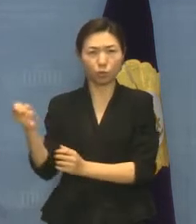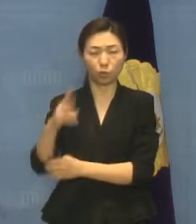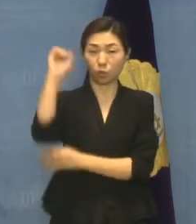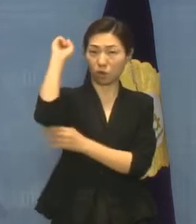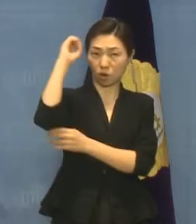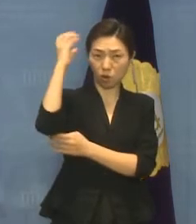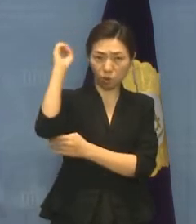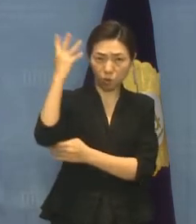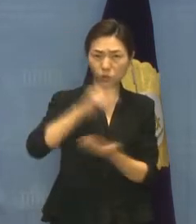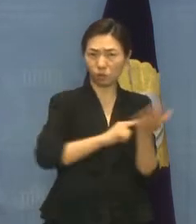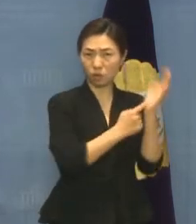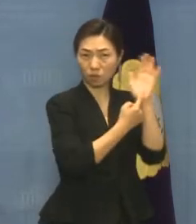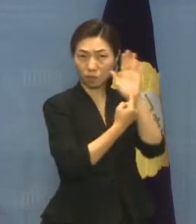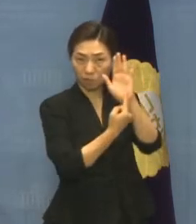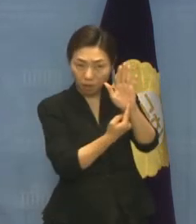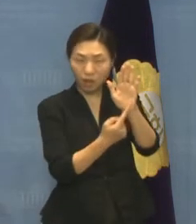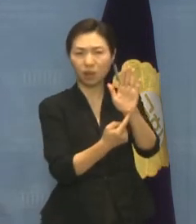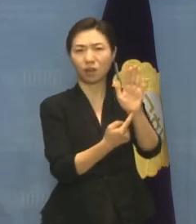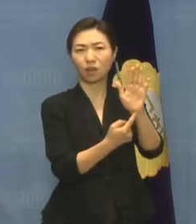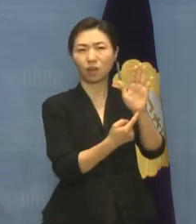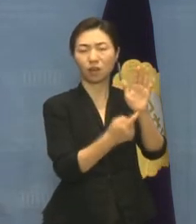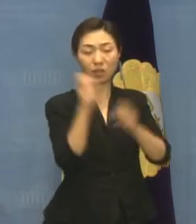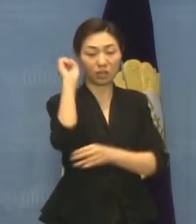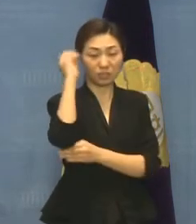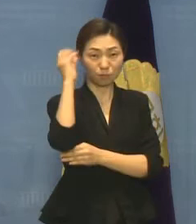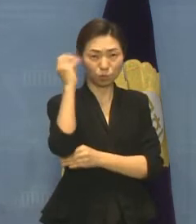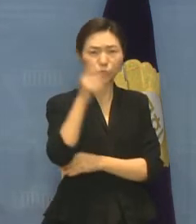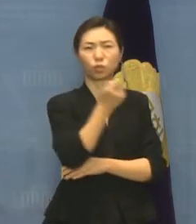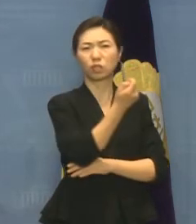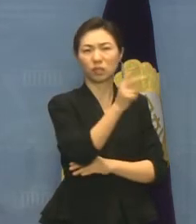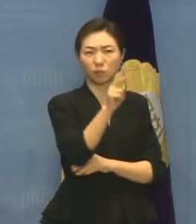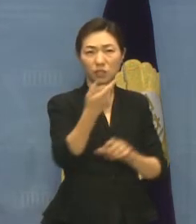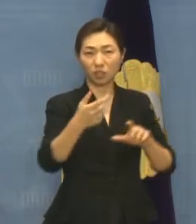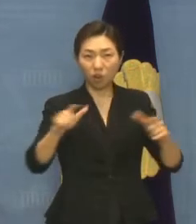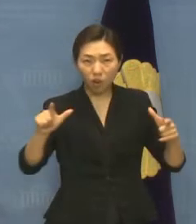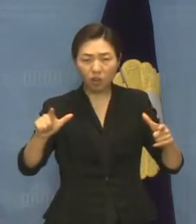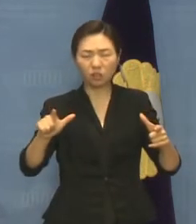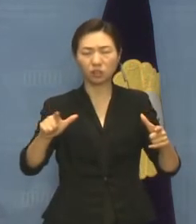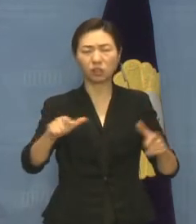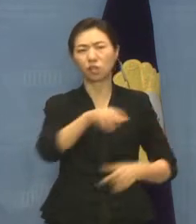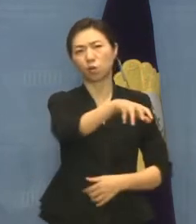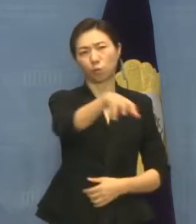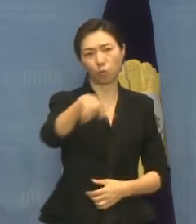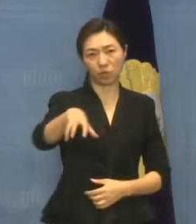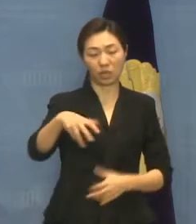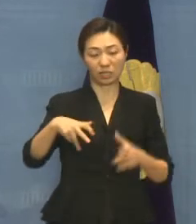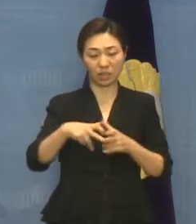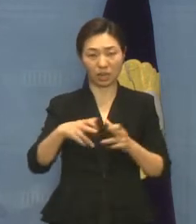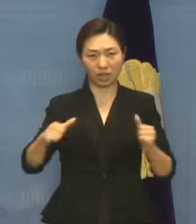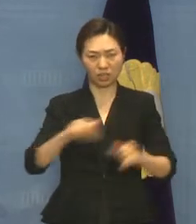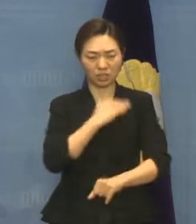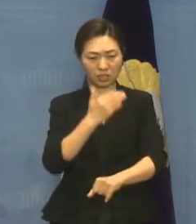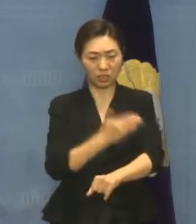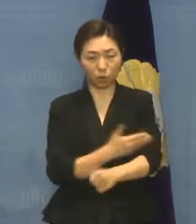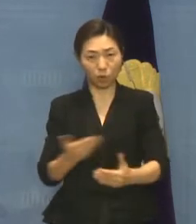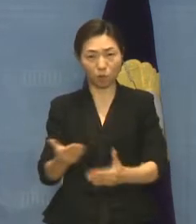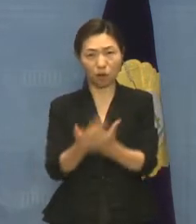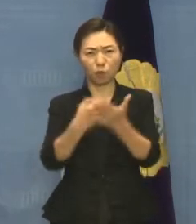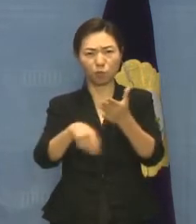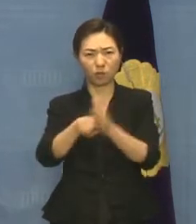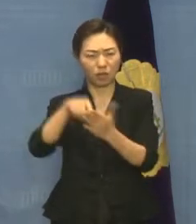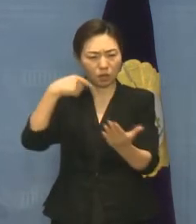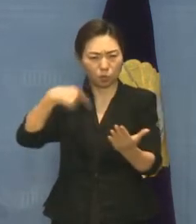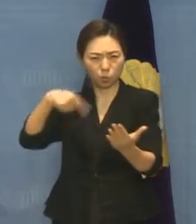대상으로 협약의 내용에 부합하는 장애인 인식 개선 교육과 캠페인을 더욱 활발히 해야